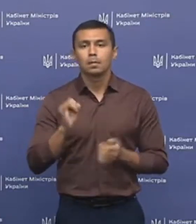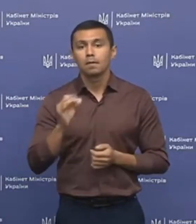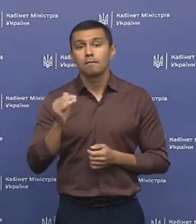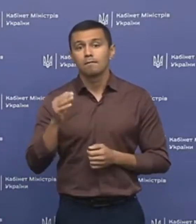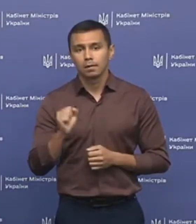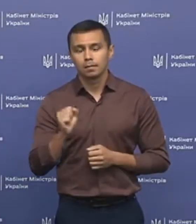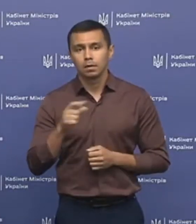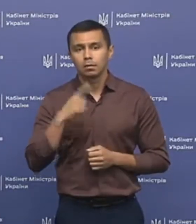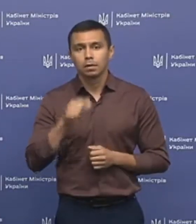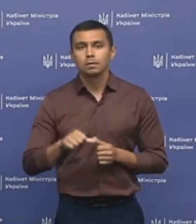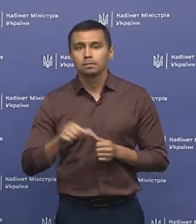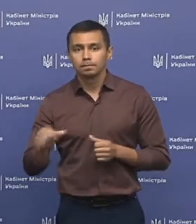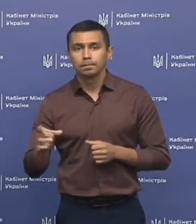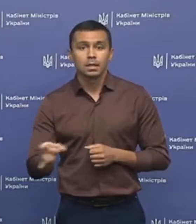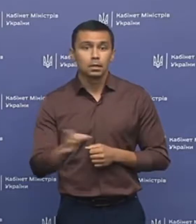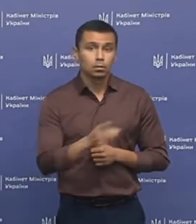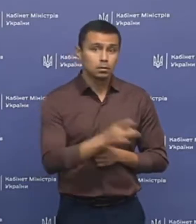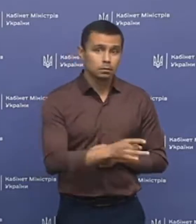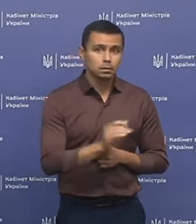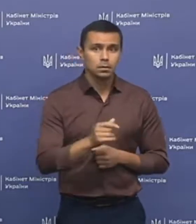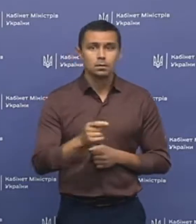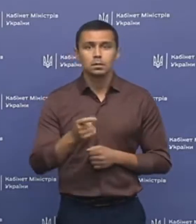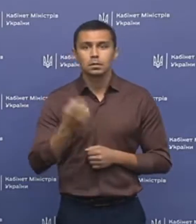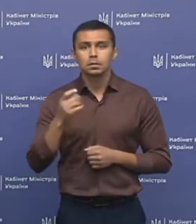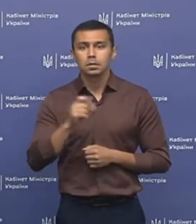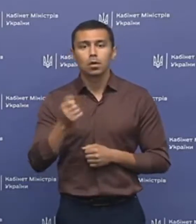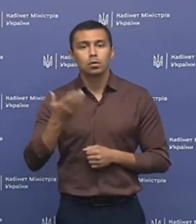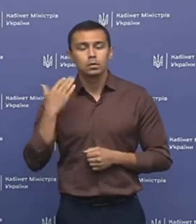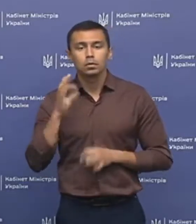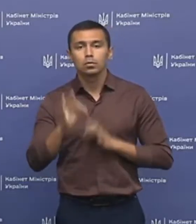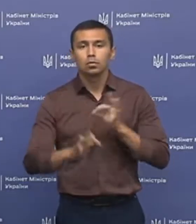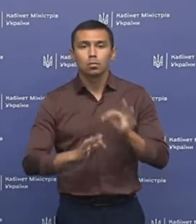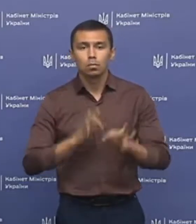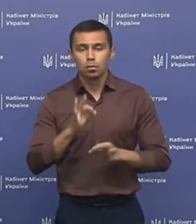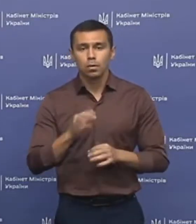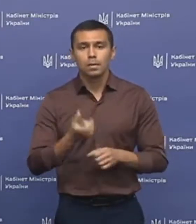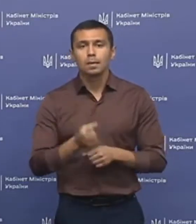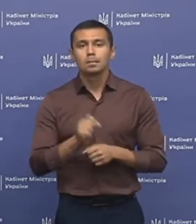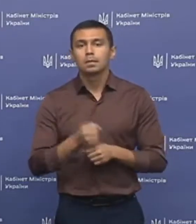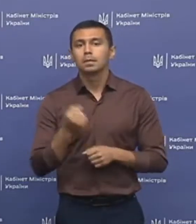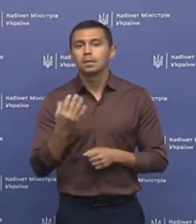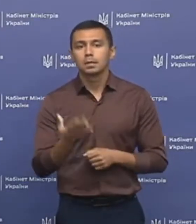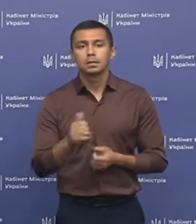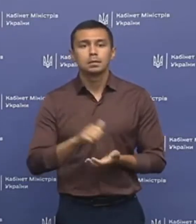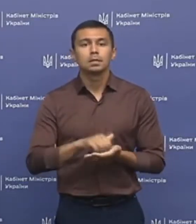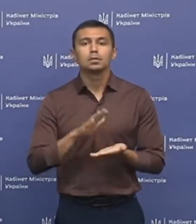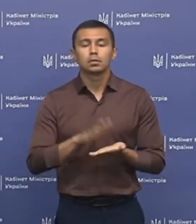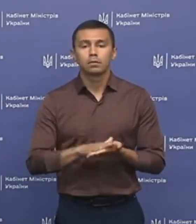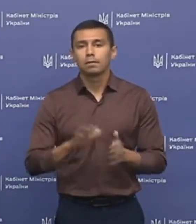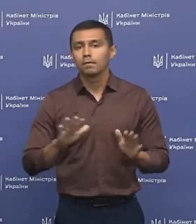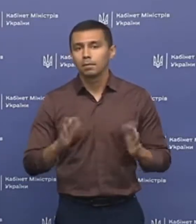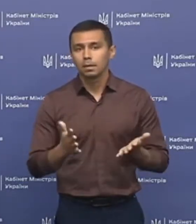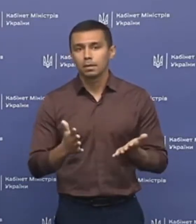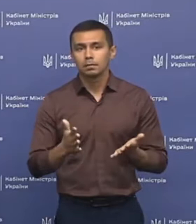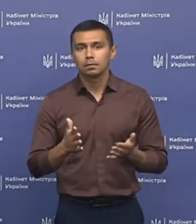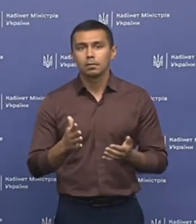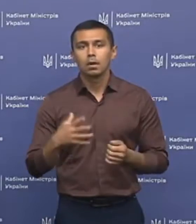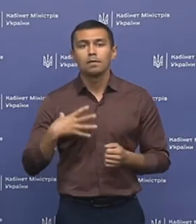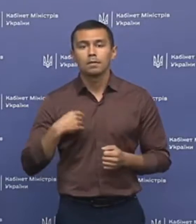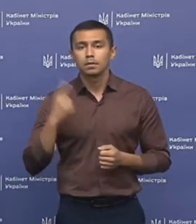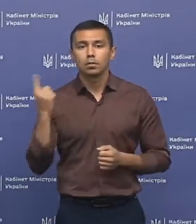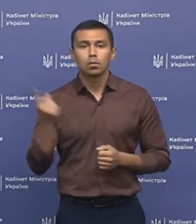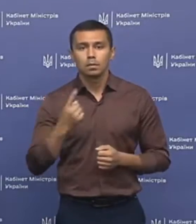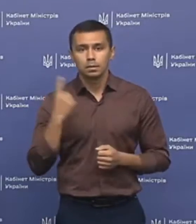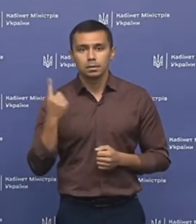ОФА. Якщо говорити в розв'язі регіонів, то за останню добу найбільша кількість зареєстрованих випадків у